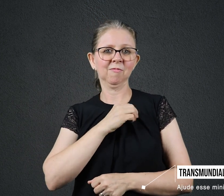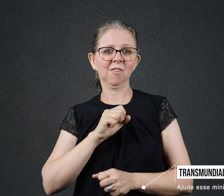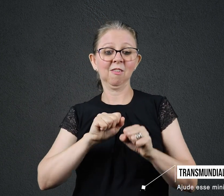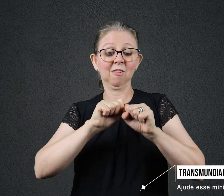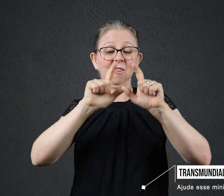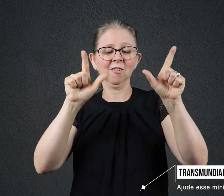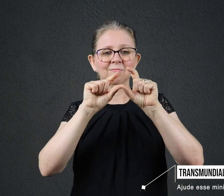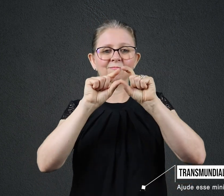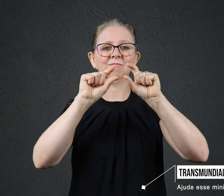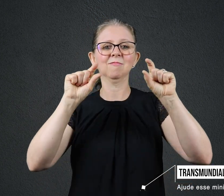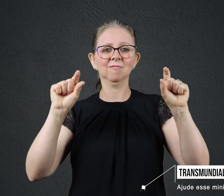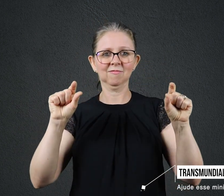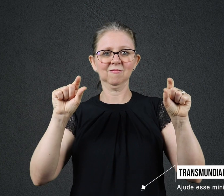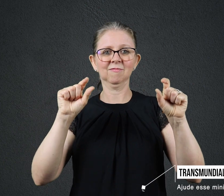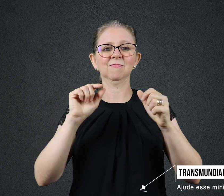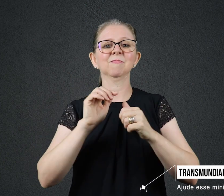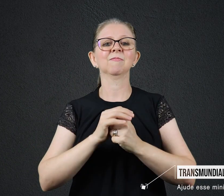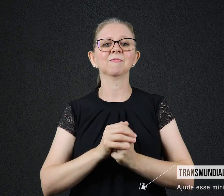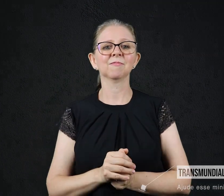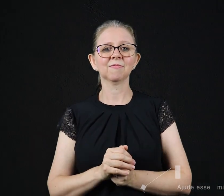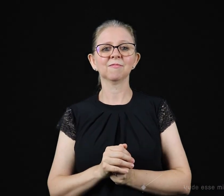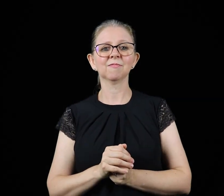Barra Doi Acesse www.youtube